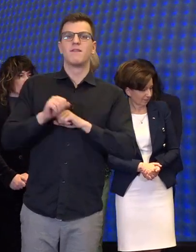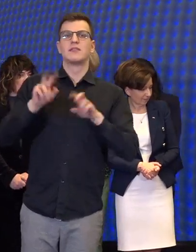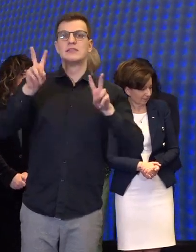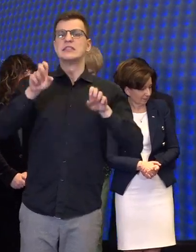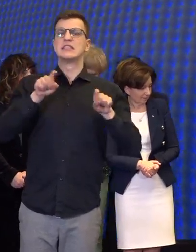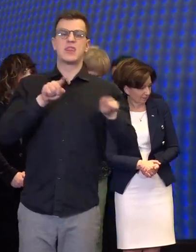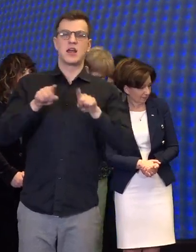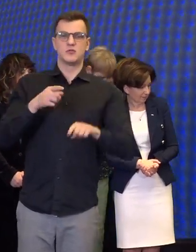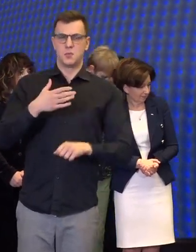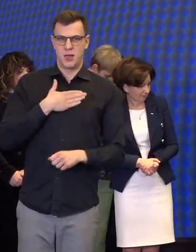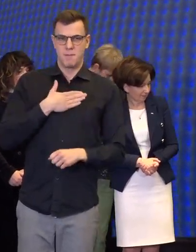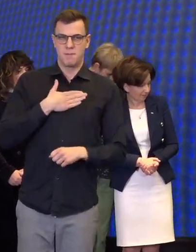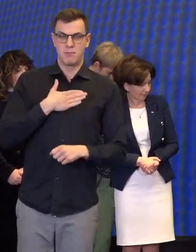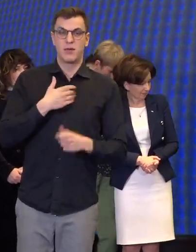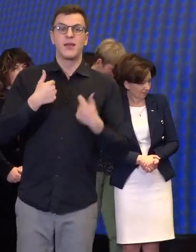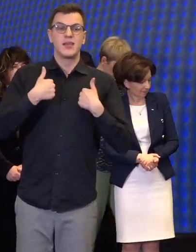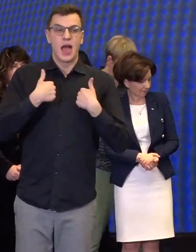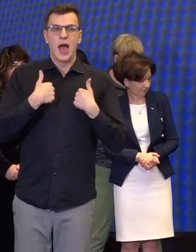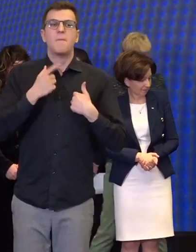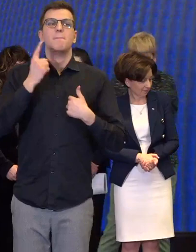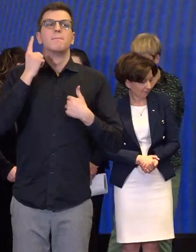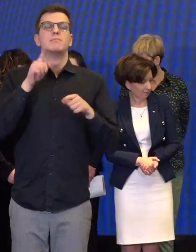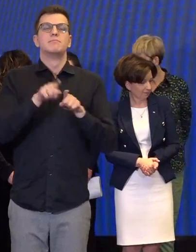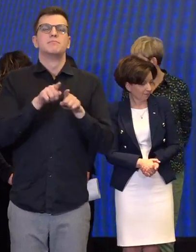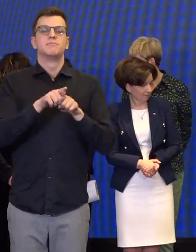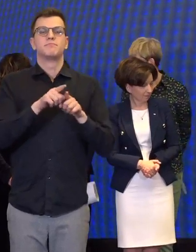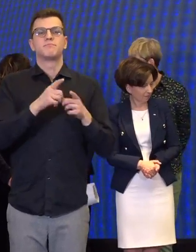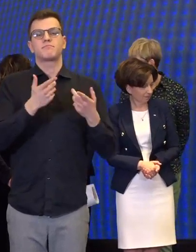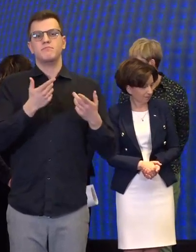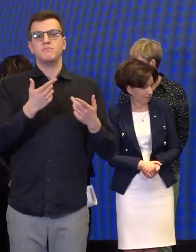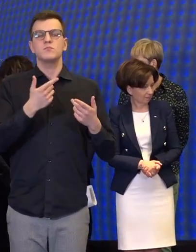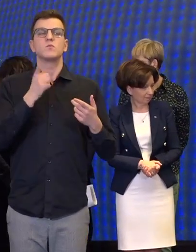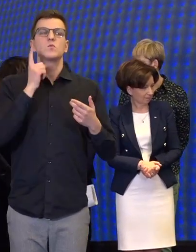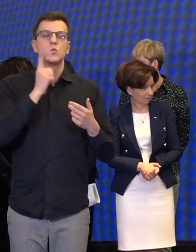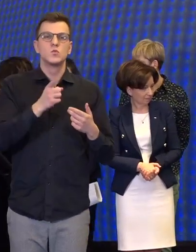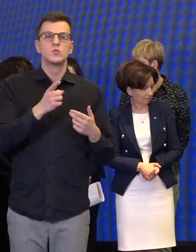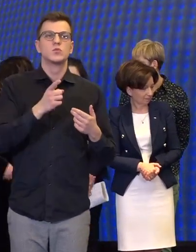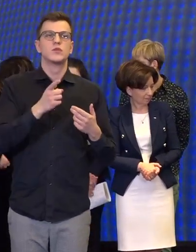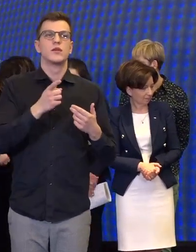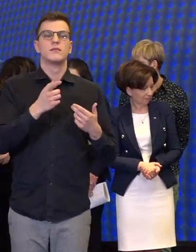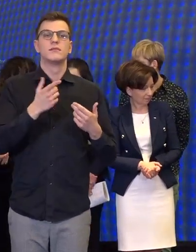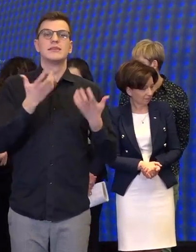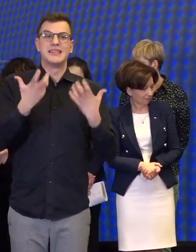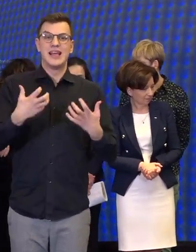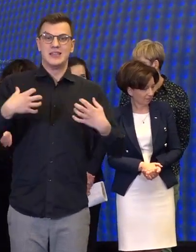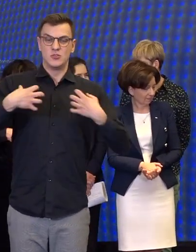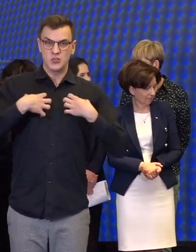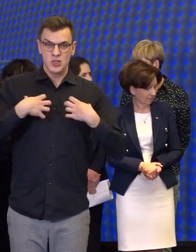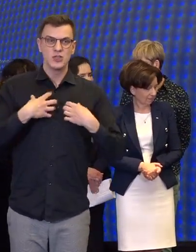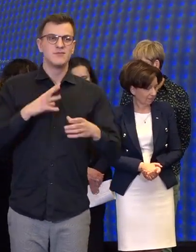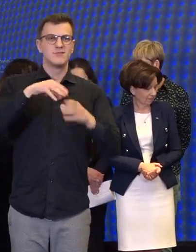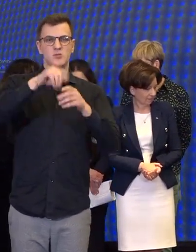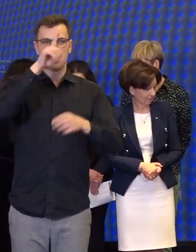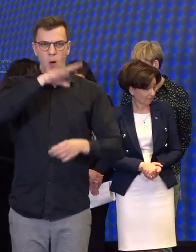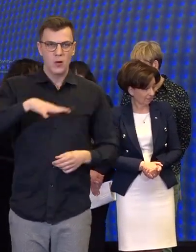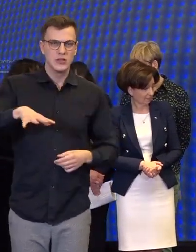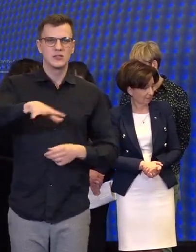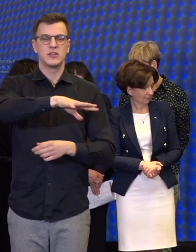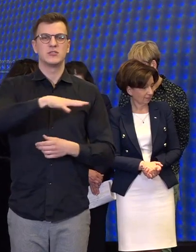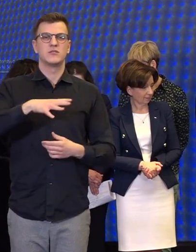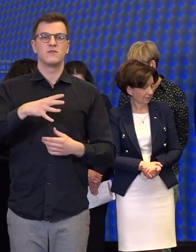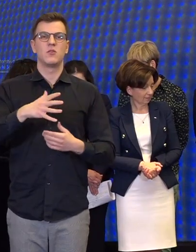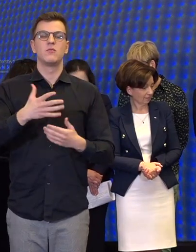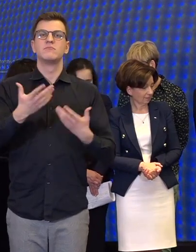Osoby, która jest zależna każdego dnia, by funkcjonować w społeczeństwie, by